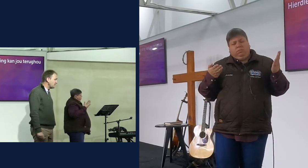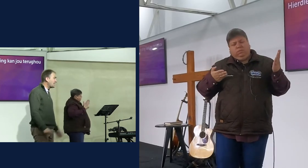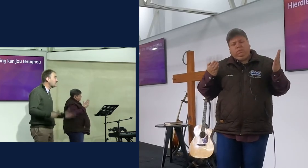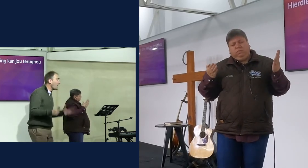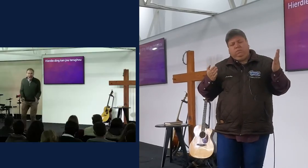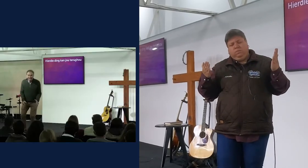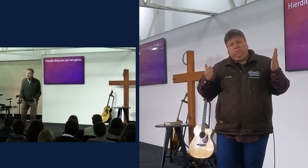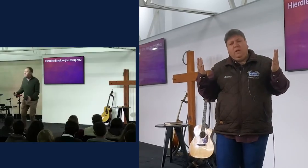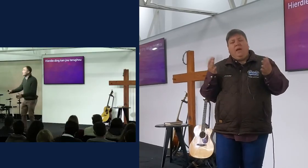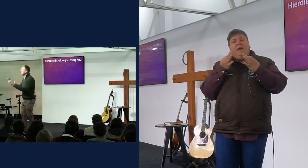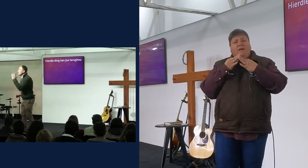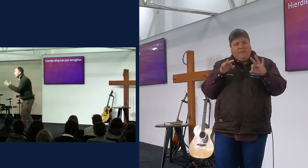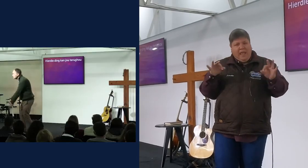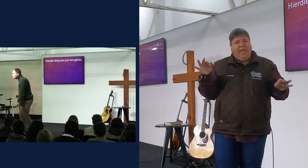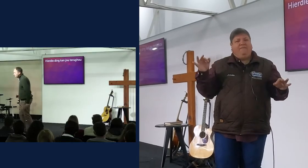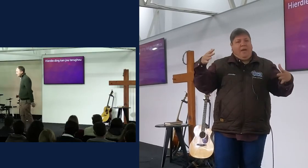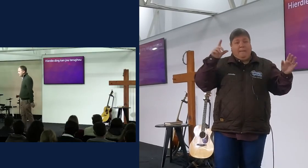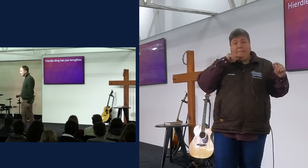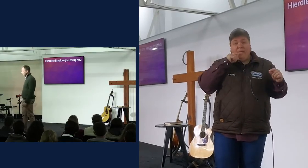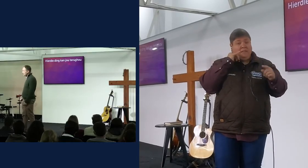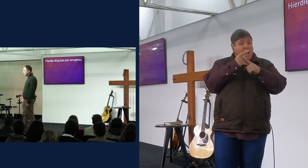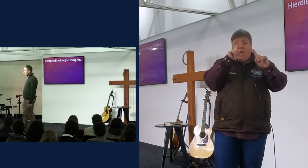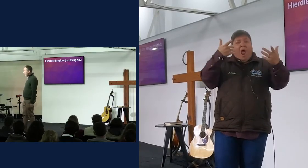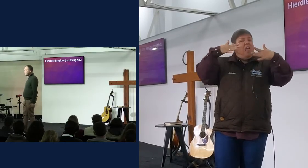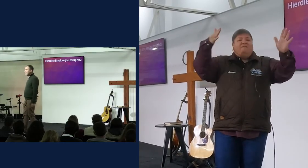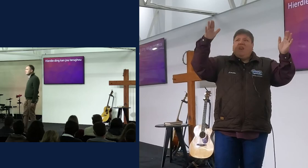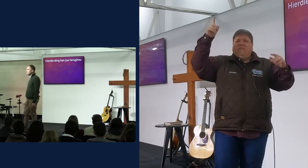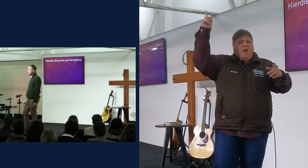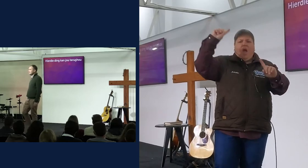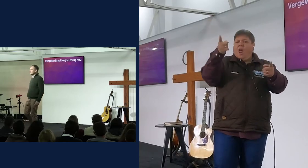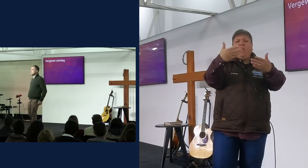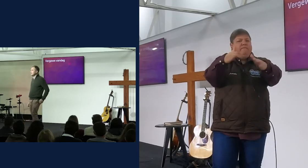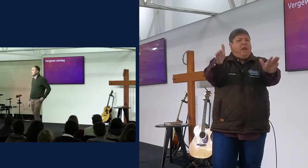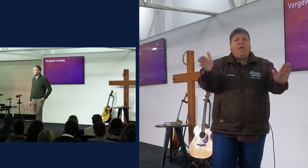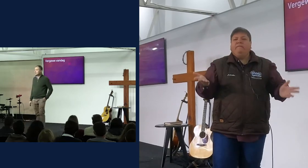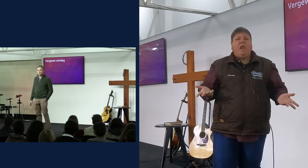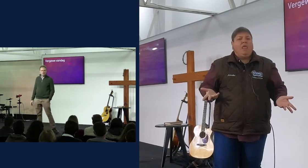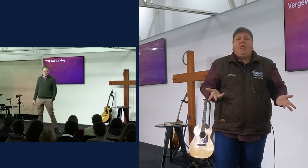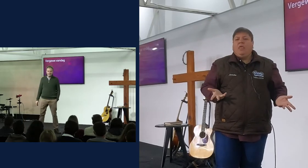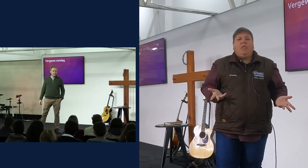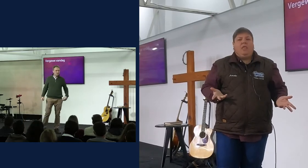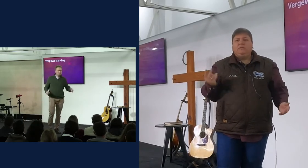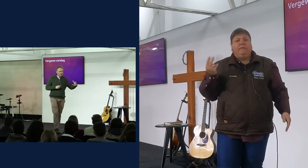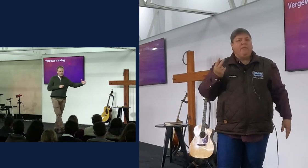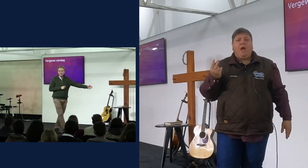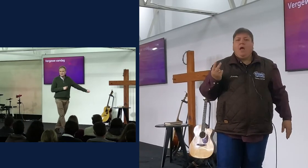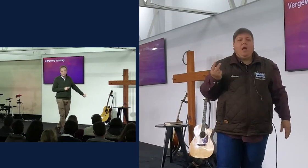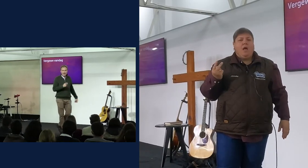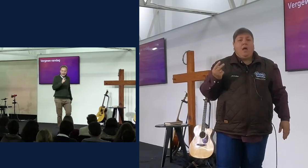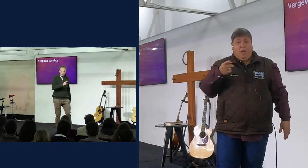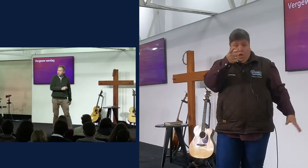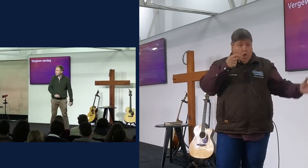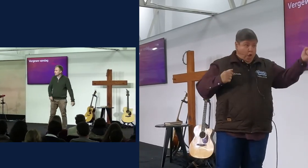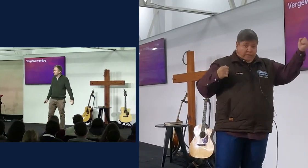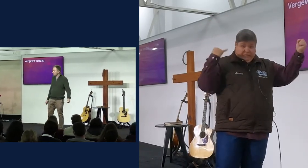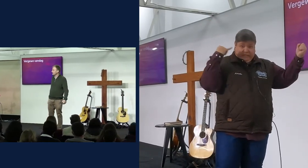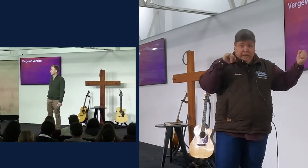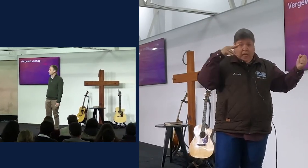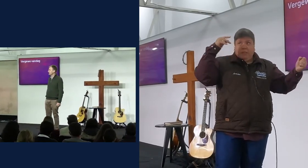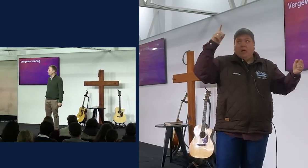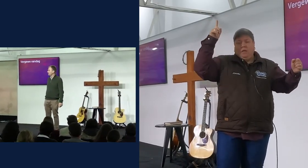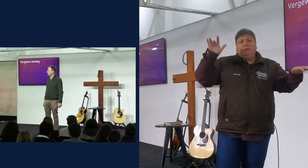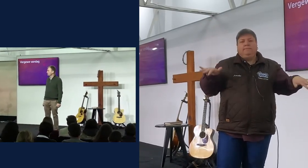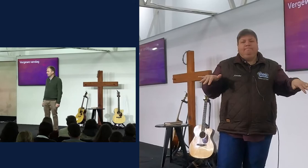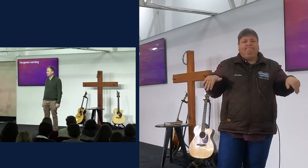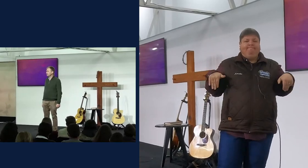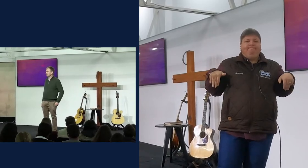vergewe nie, kan die vader jou nie vergewe nie, ek en jy moet vergewe, ons kan nie, ons kan nie, ons kan nie vasthang nie, en ek wil jou uitdag, vergewe